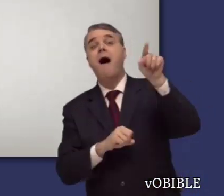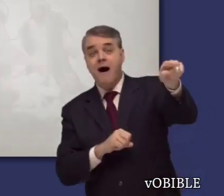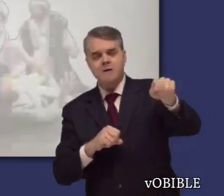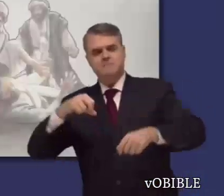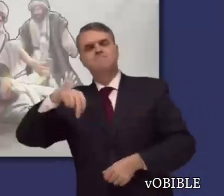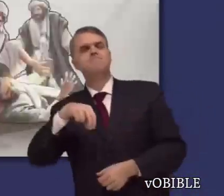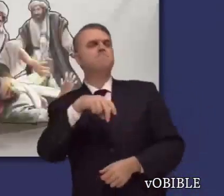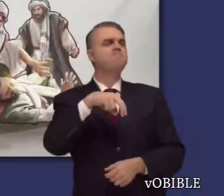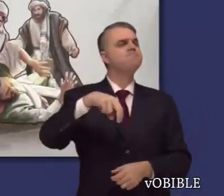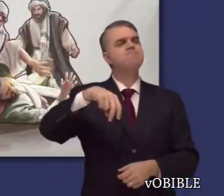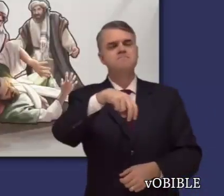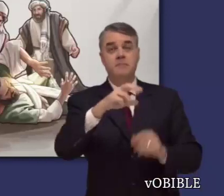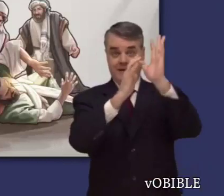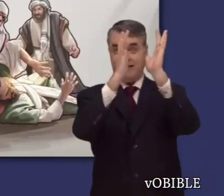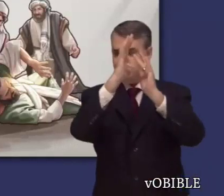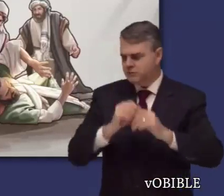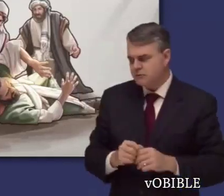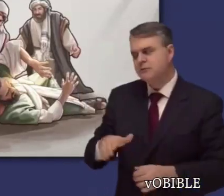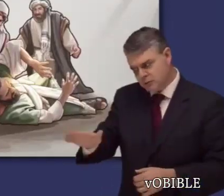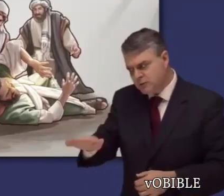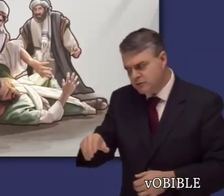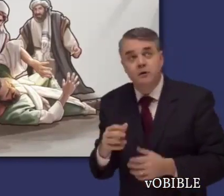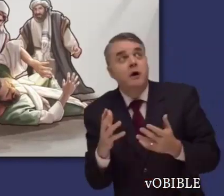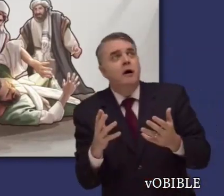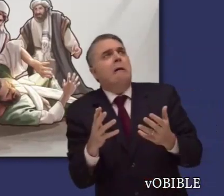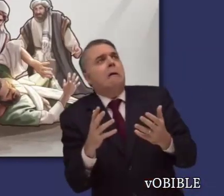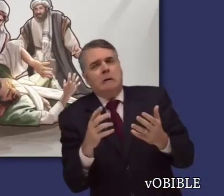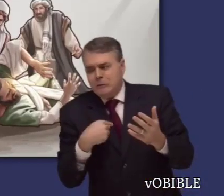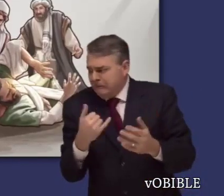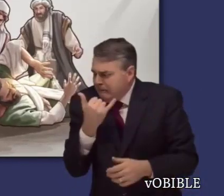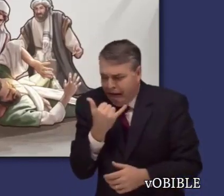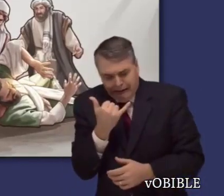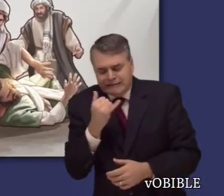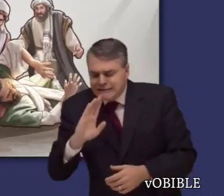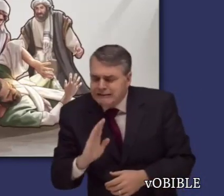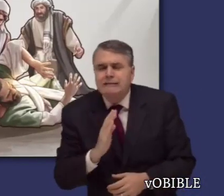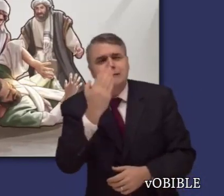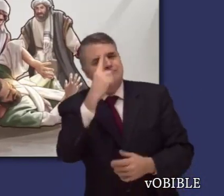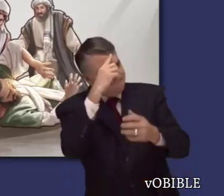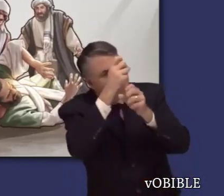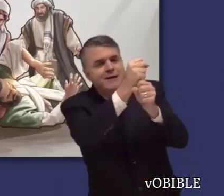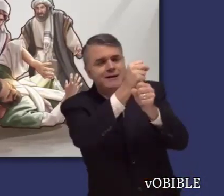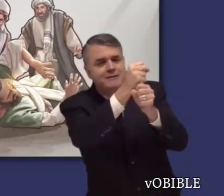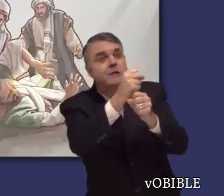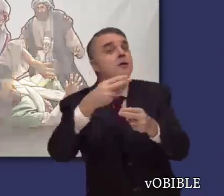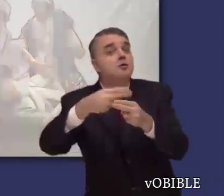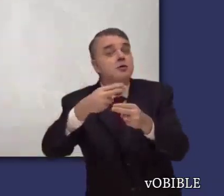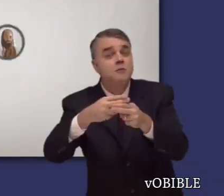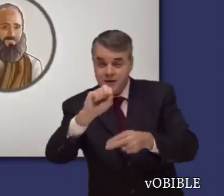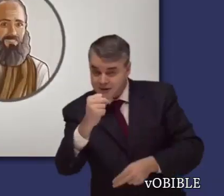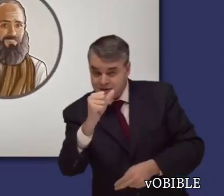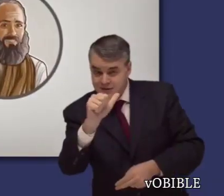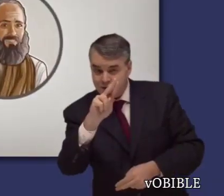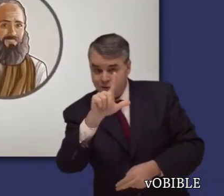Sin embargo, poco después Jesús se le aparece a Saulo en el camino a Damasco y a raíz de eso se hace cristiano y más